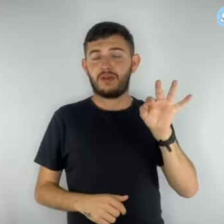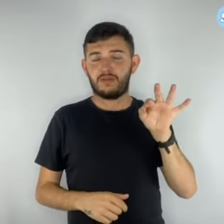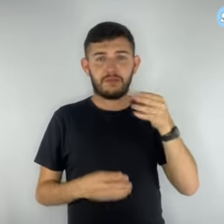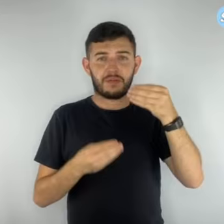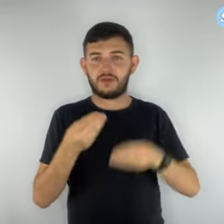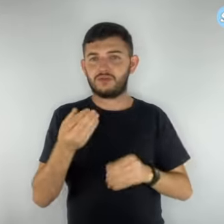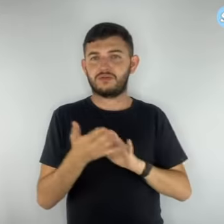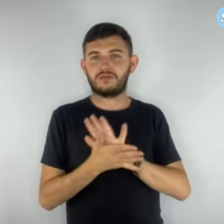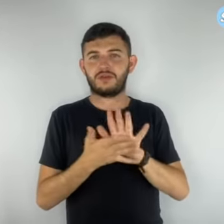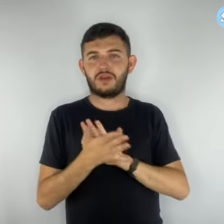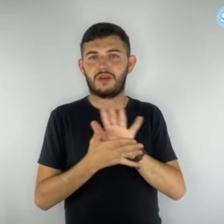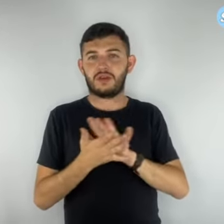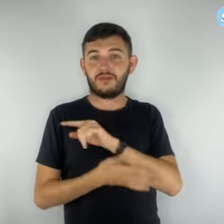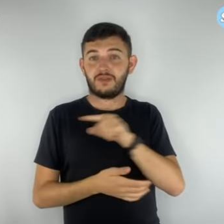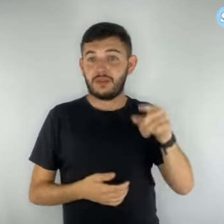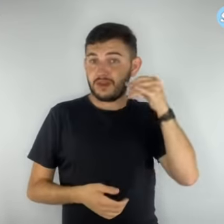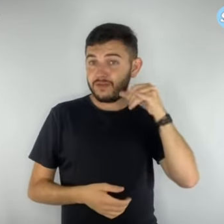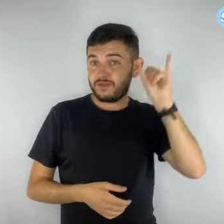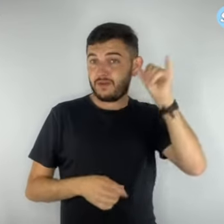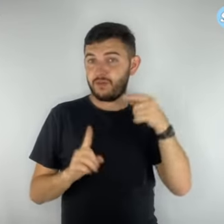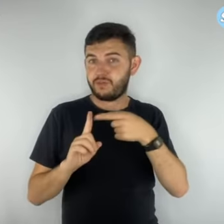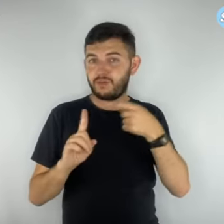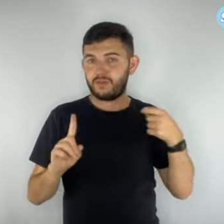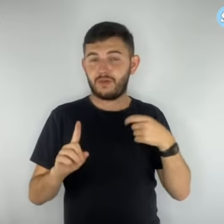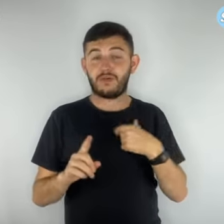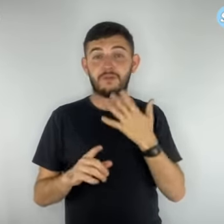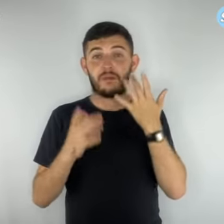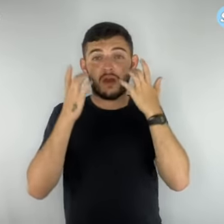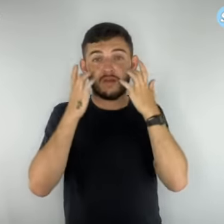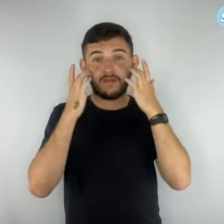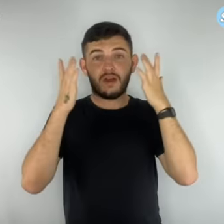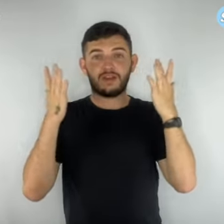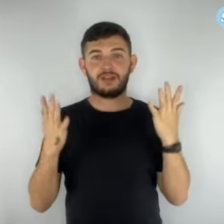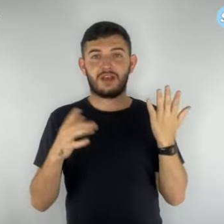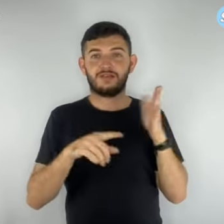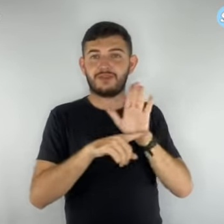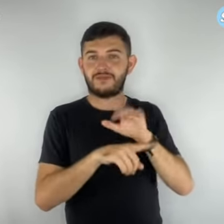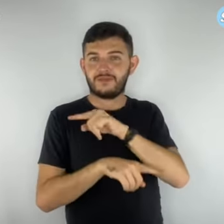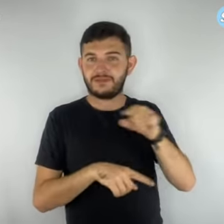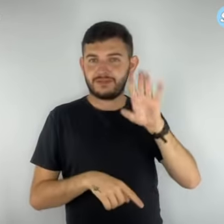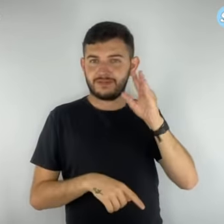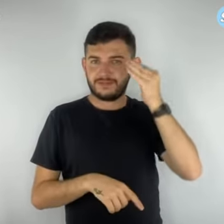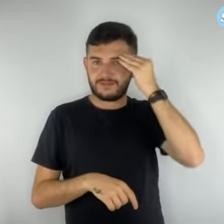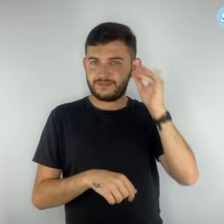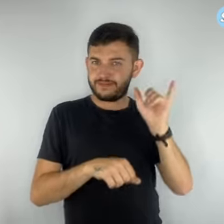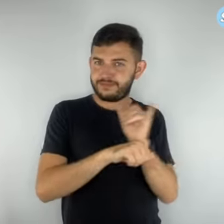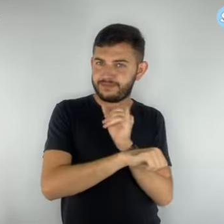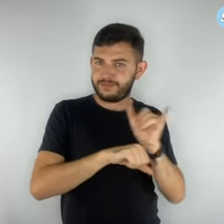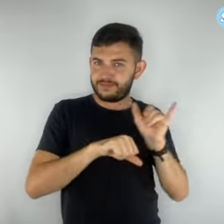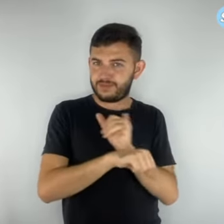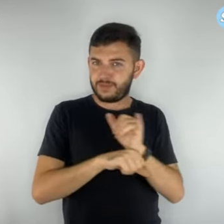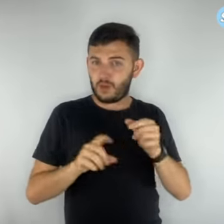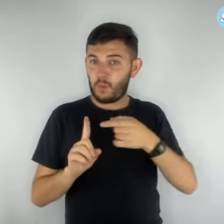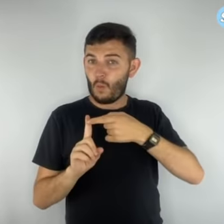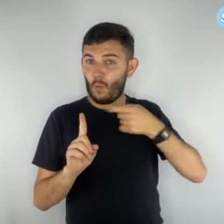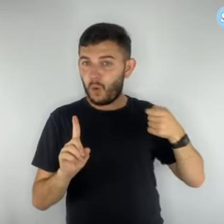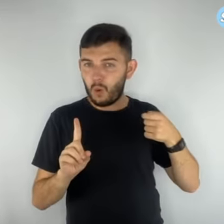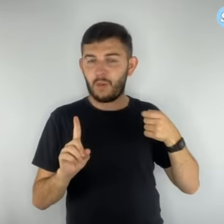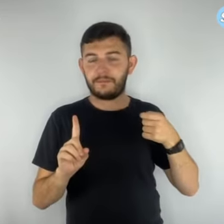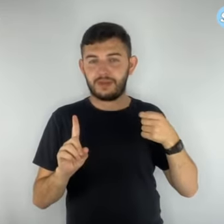facilitar a compreensão de todos sobre as estratégias utilizadas pelos golpistas, seguem abaixo todas